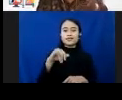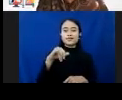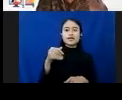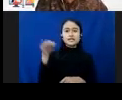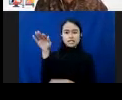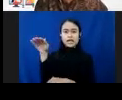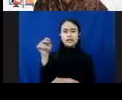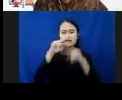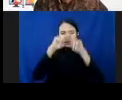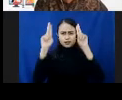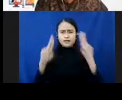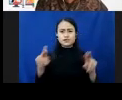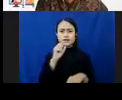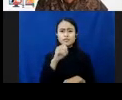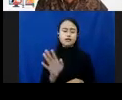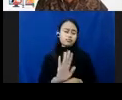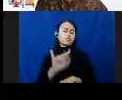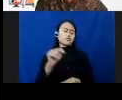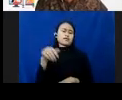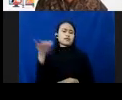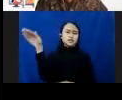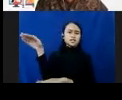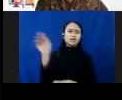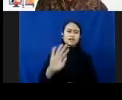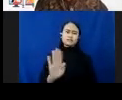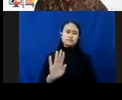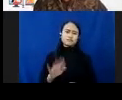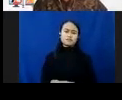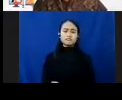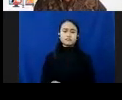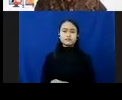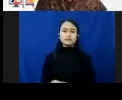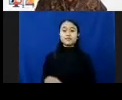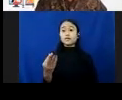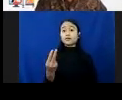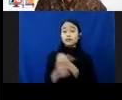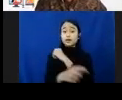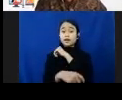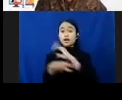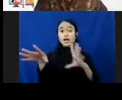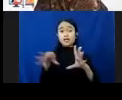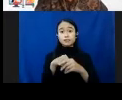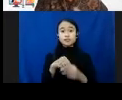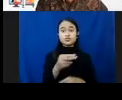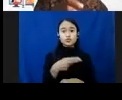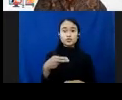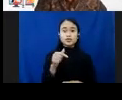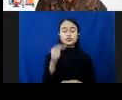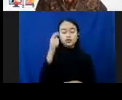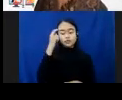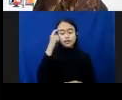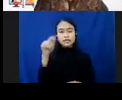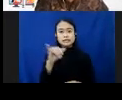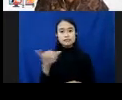Internasional menyatakan tidak. Ini bukan kejahatan. Di beberapa negara, termasuk Indonesia itu dianggap sebagai kejahatan, sehingga anak ditangkap,